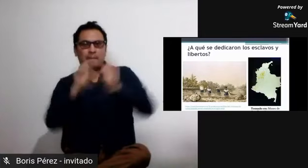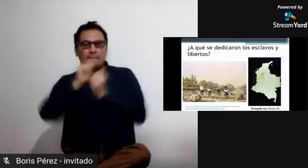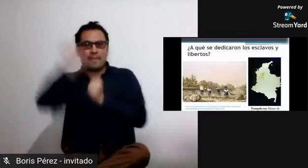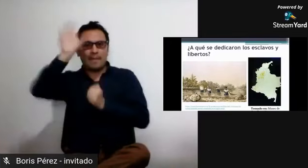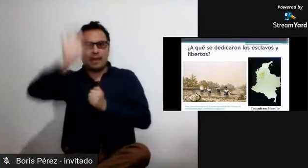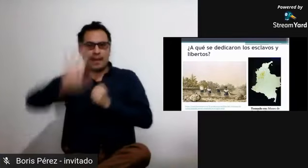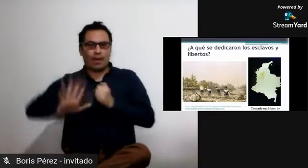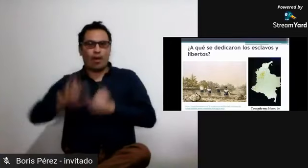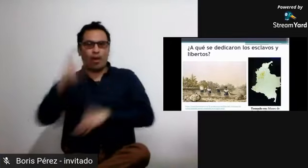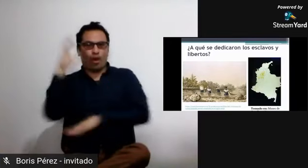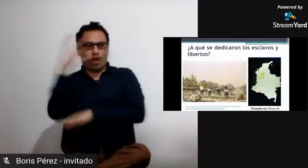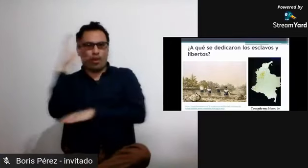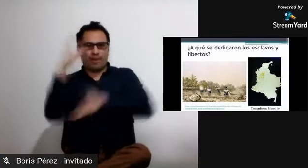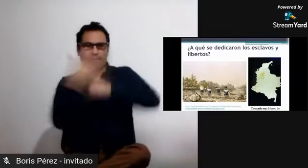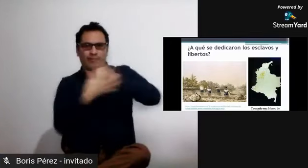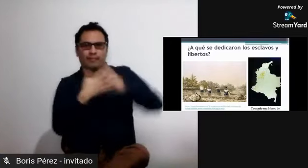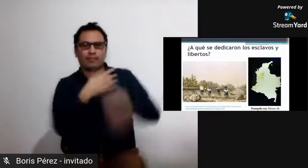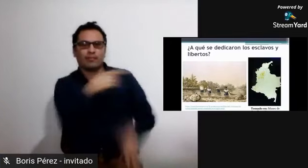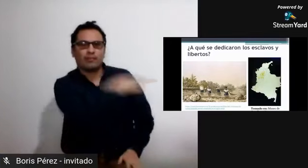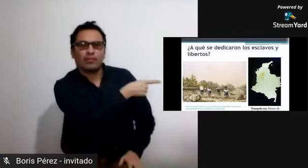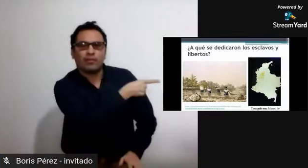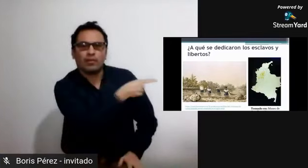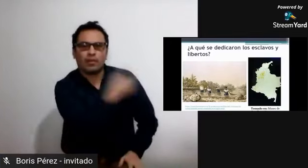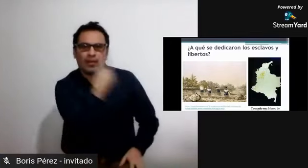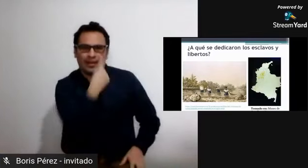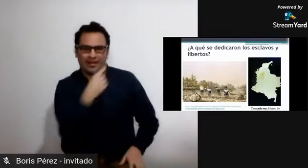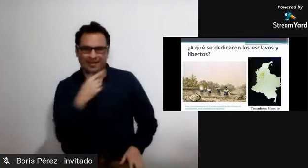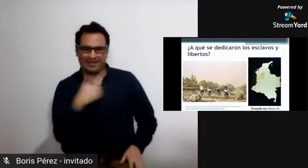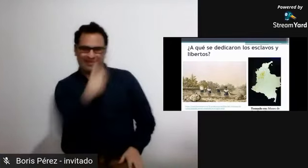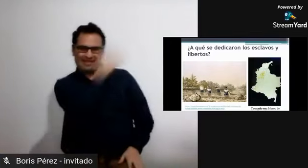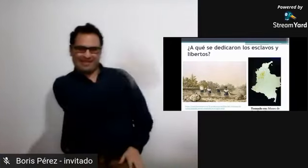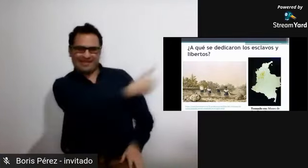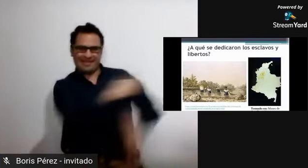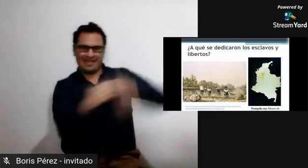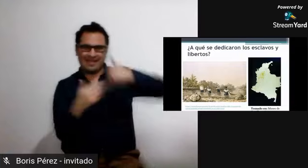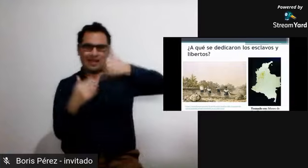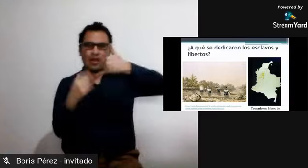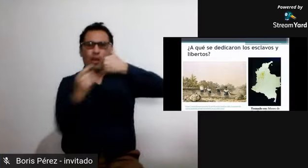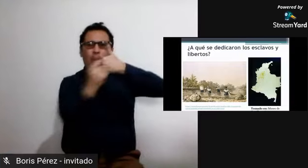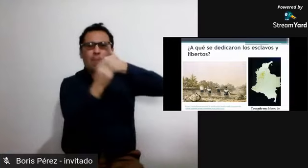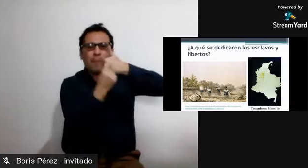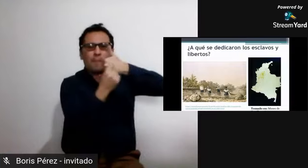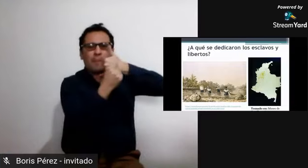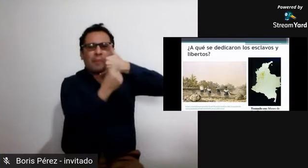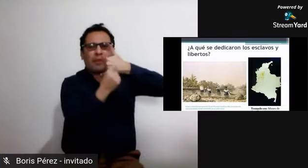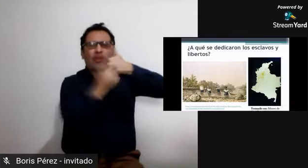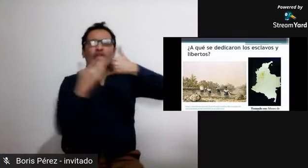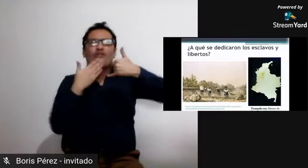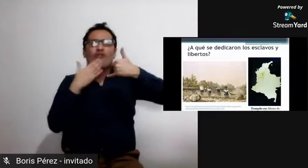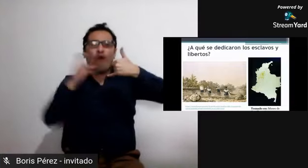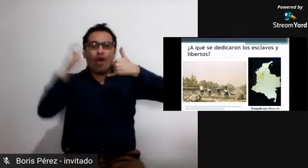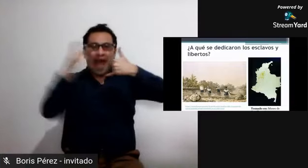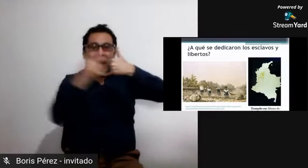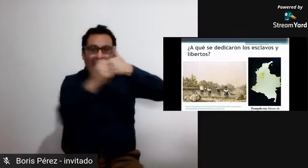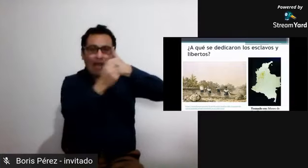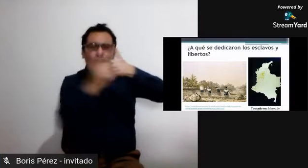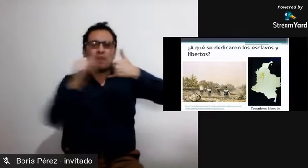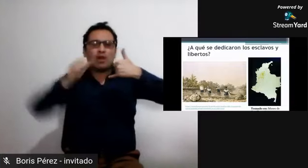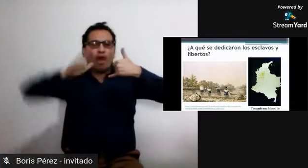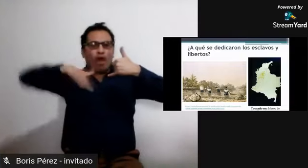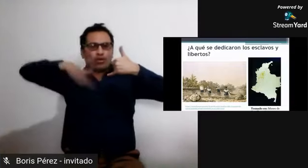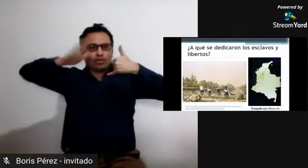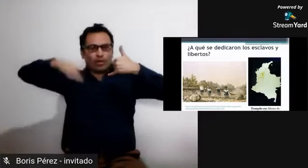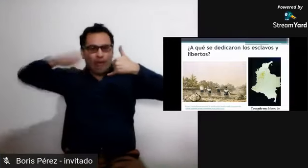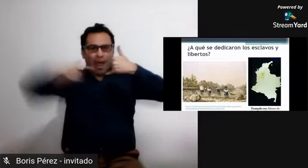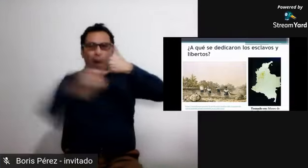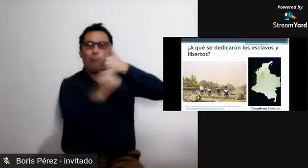muchos de estos negros que llegaron a nuestro país se ubicaron específicamente